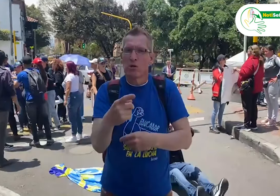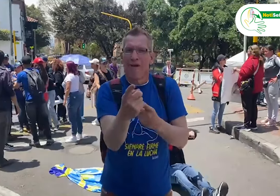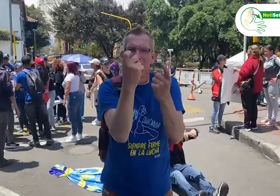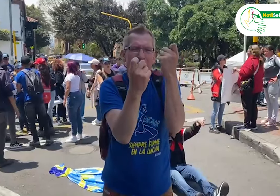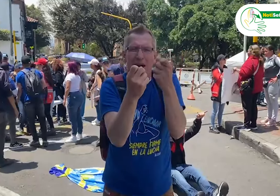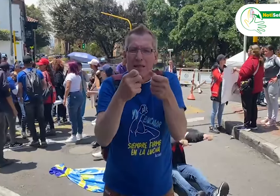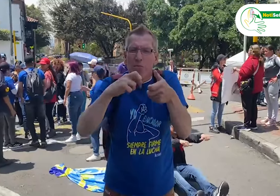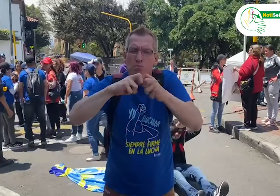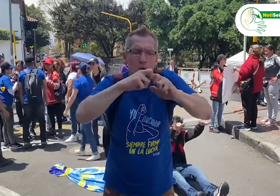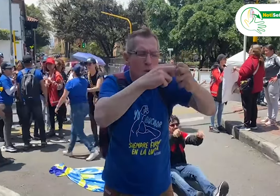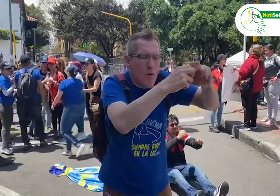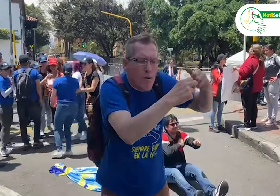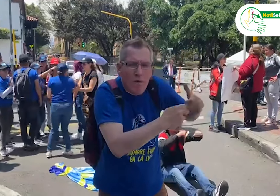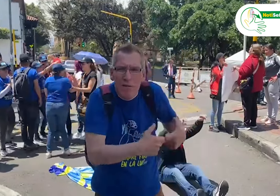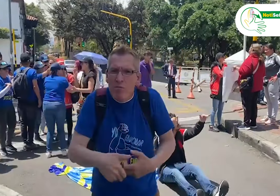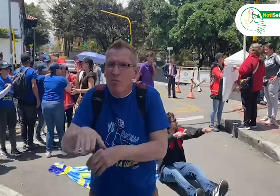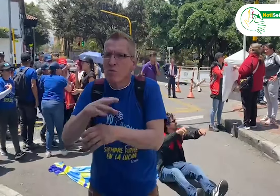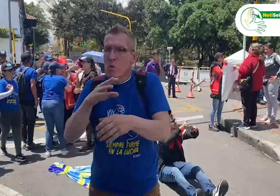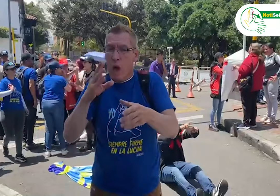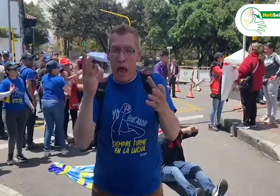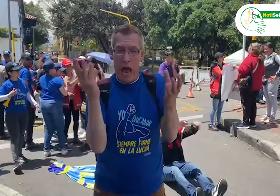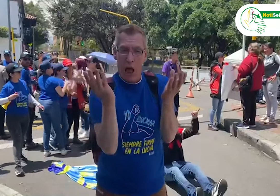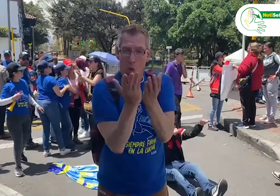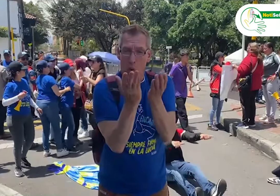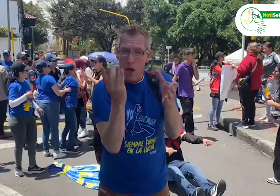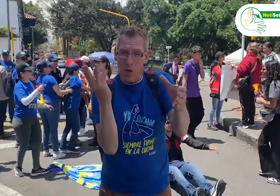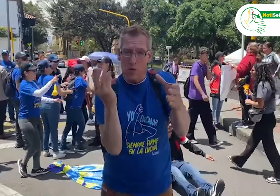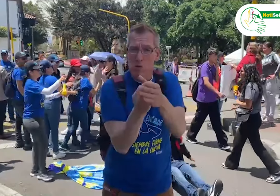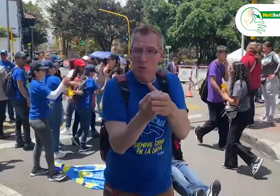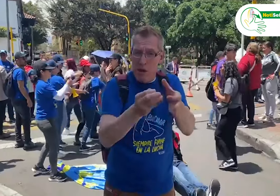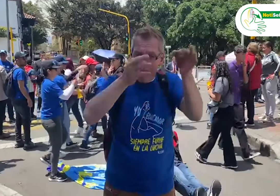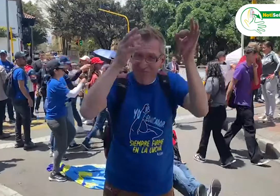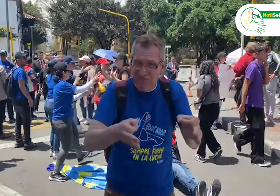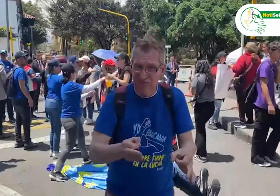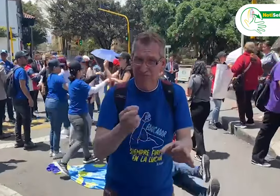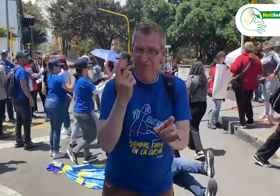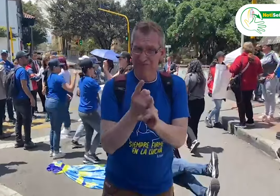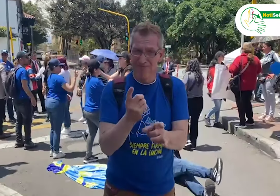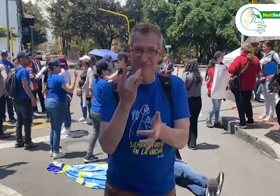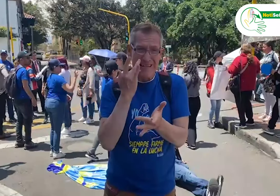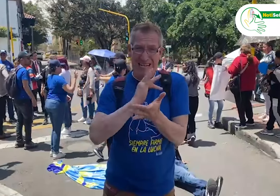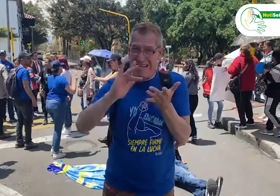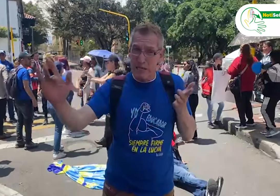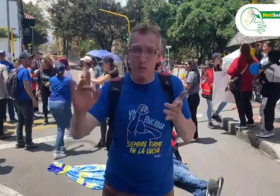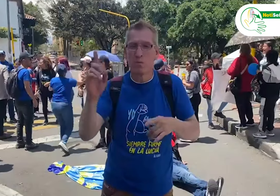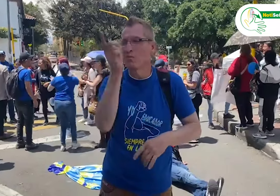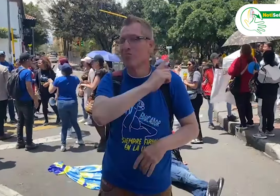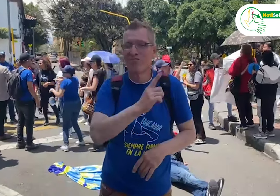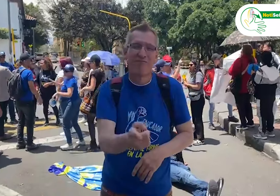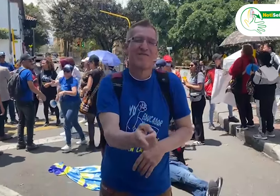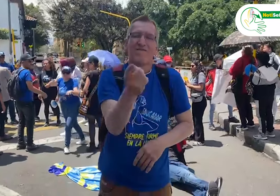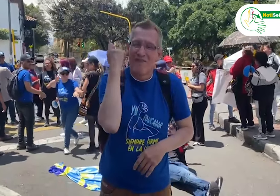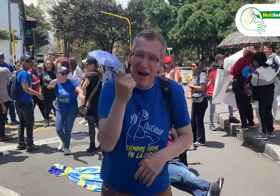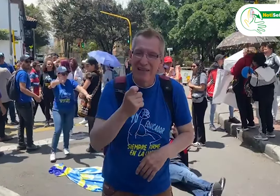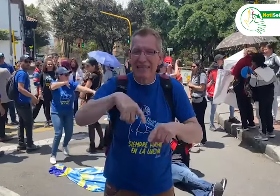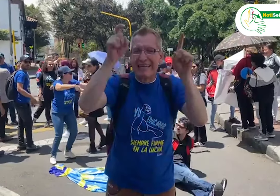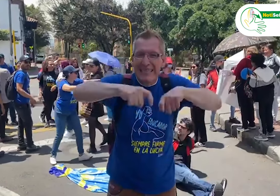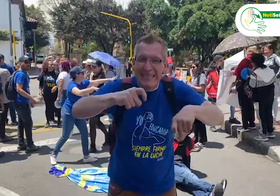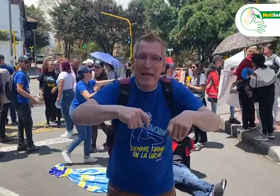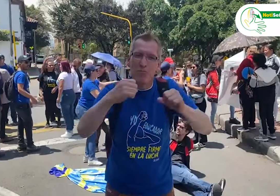educación hay problemas y faltantes en la implementación de la inclusión y es por eso que es importante levantarse con